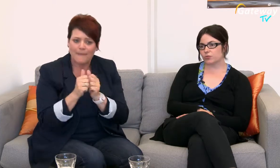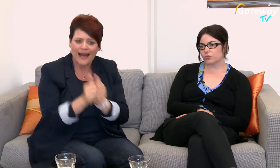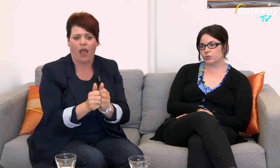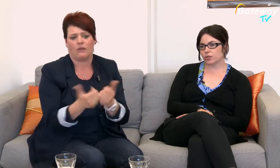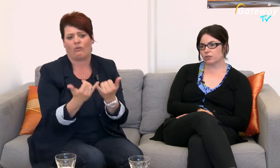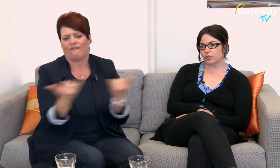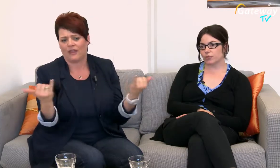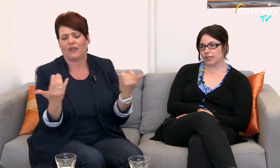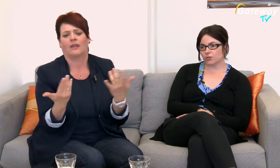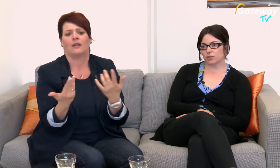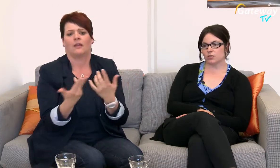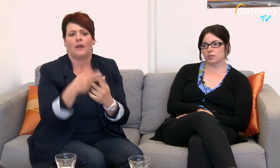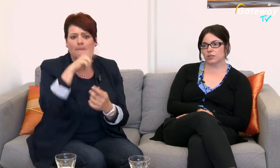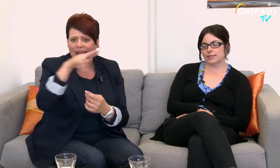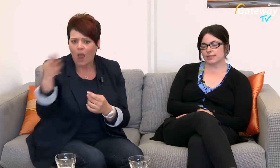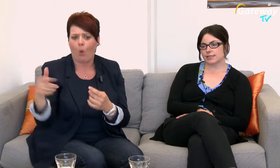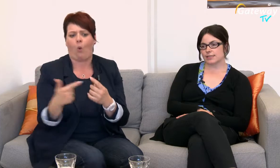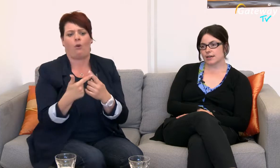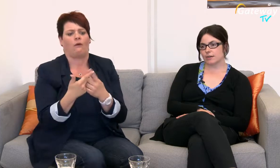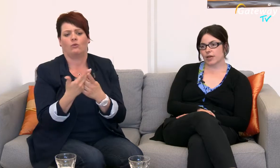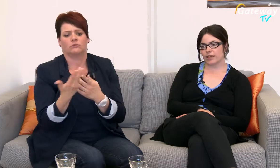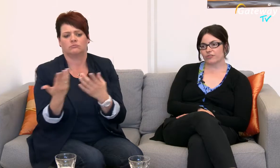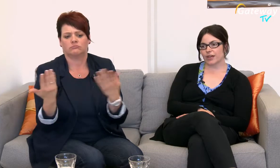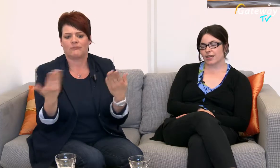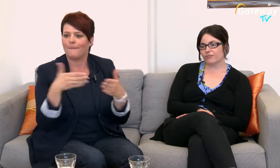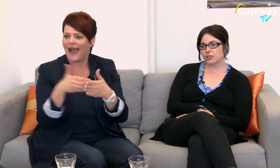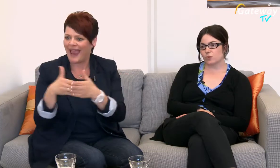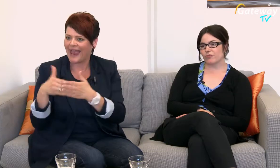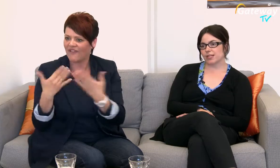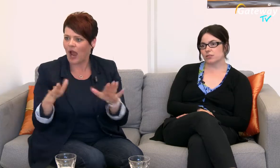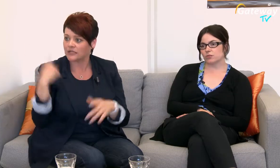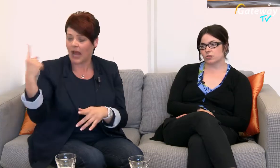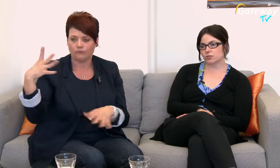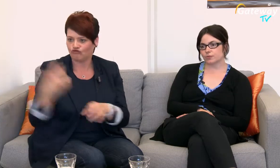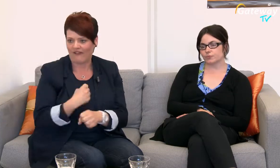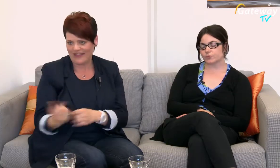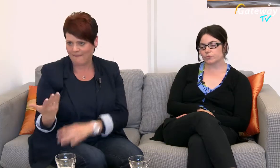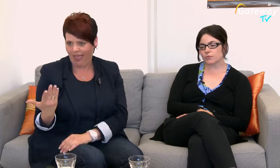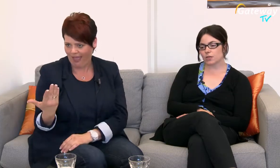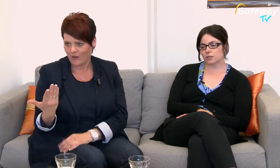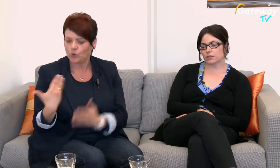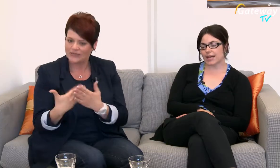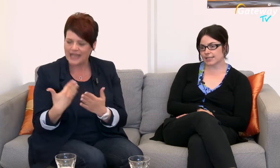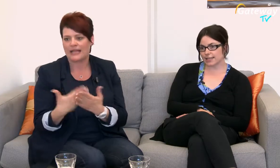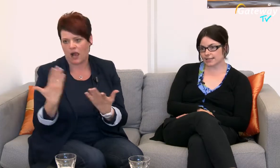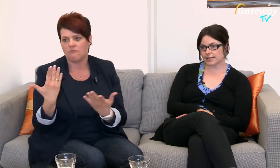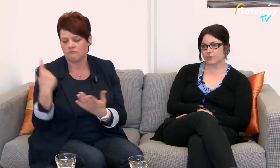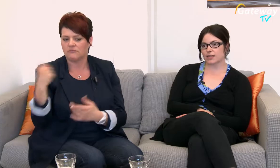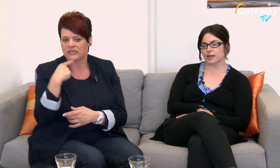Begehungen hinsichtlich der Barrierefreiheit einfach nicht mehr bewältigen konnte Er hat das dann letztendlich beantragt